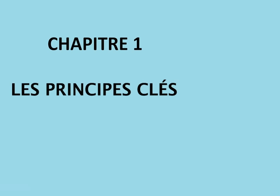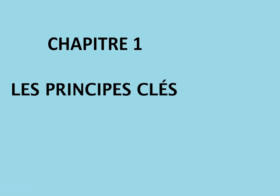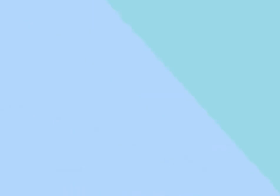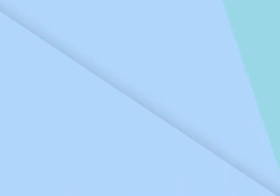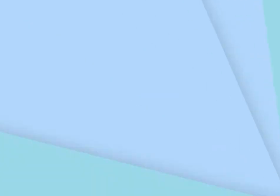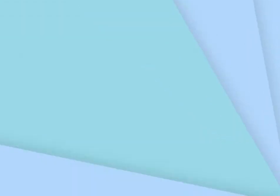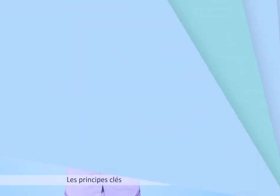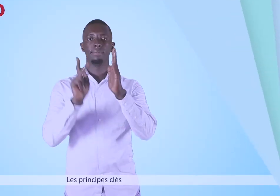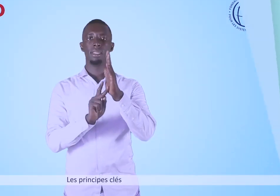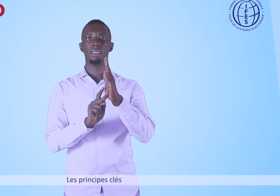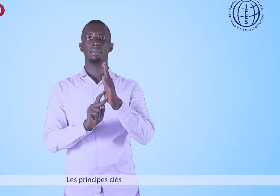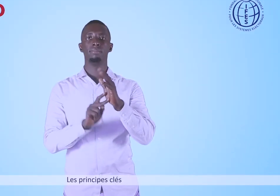Les principes clés